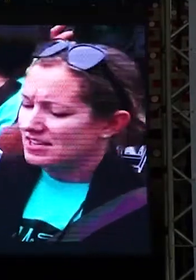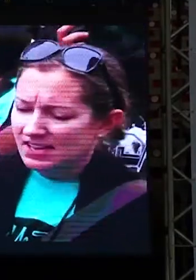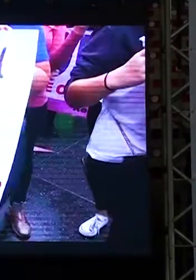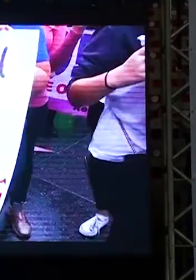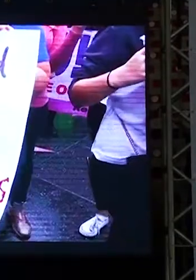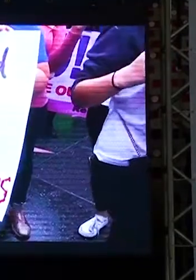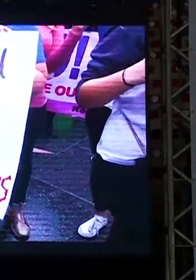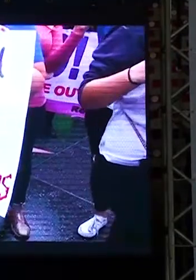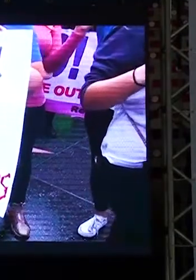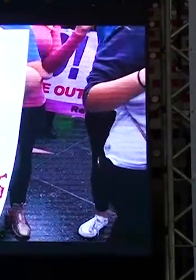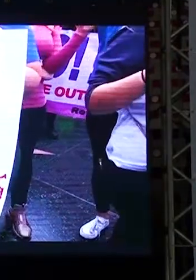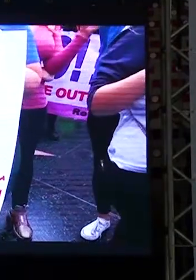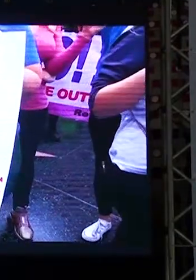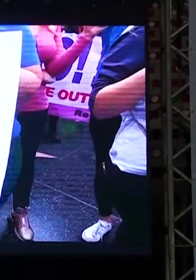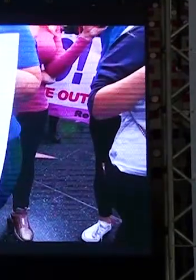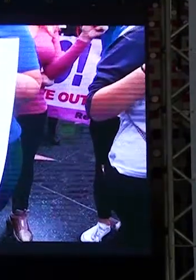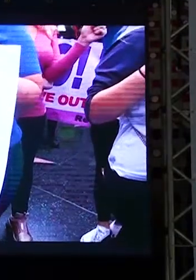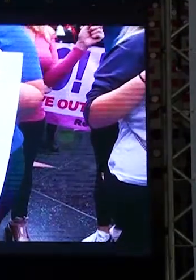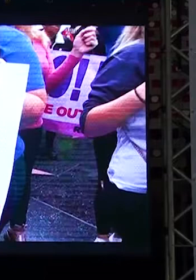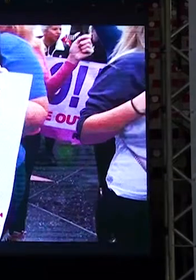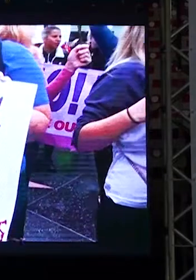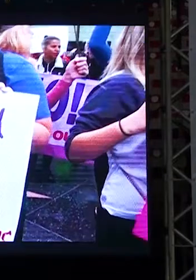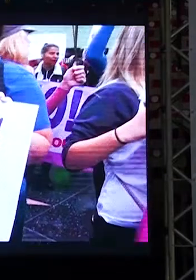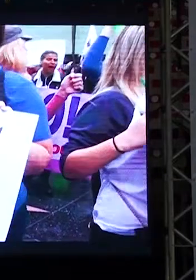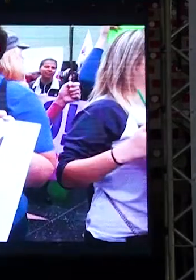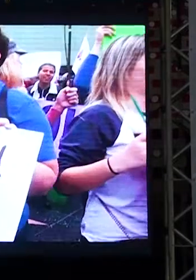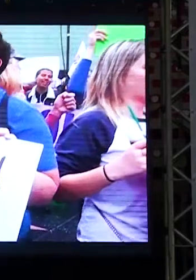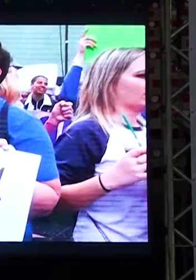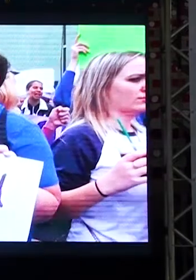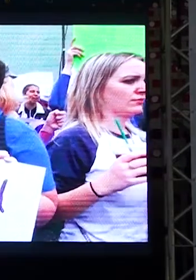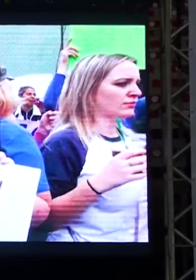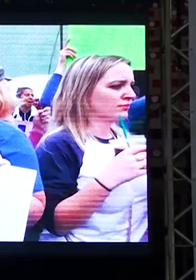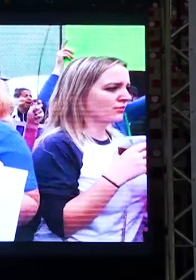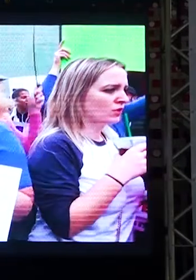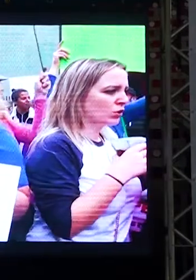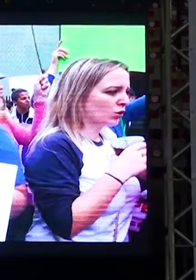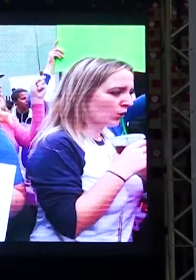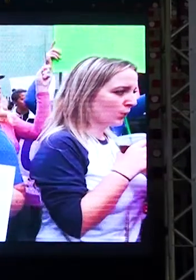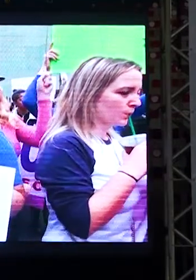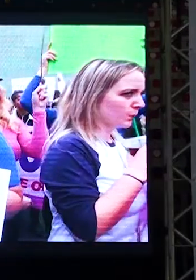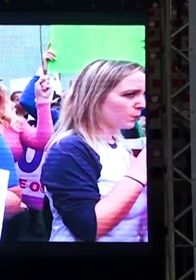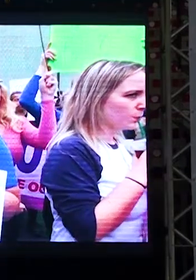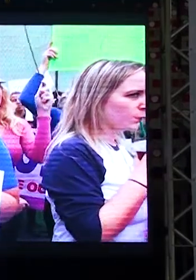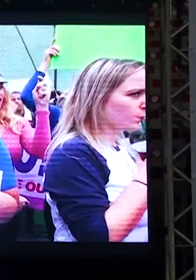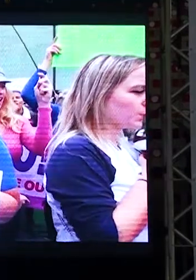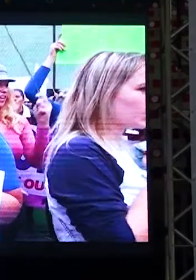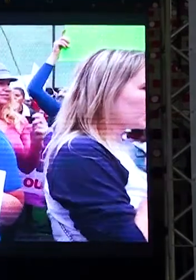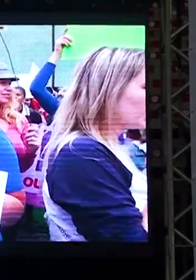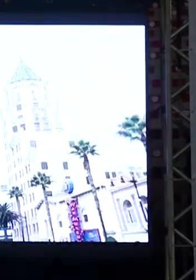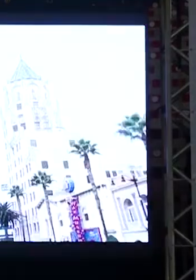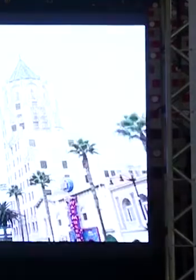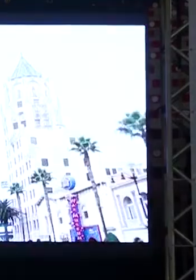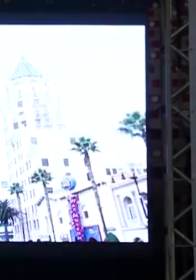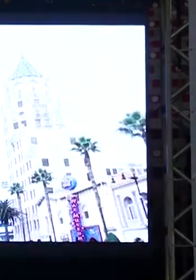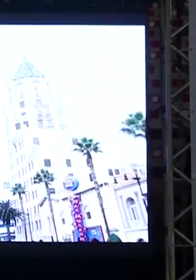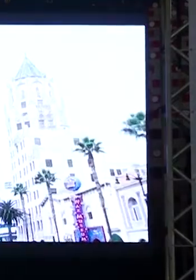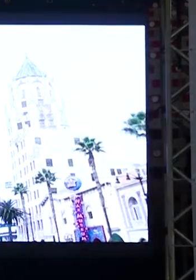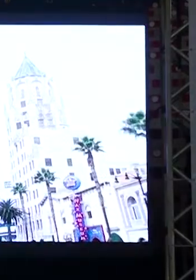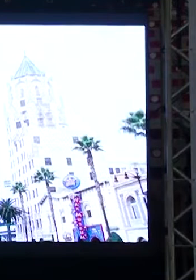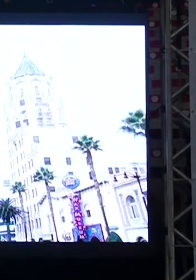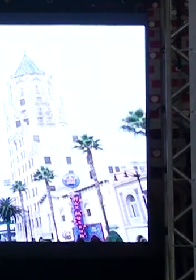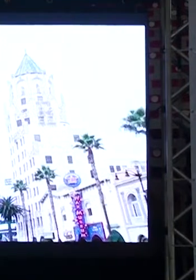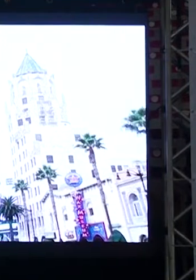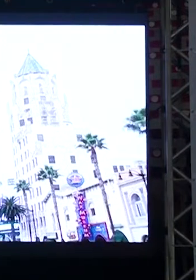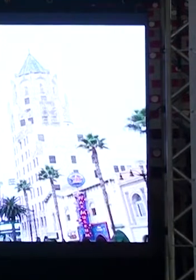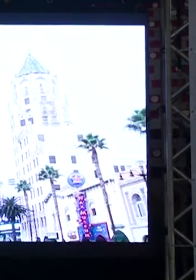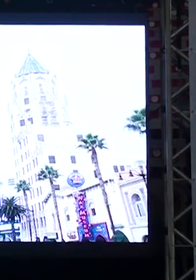partes do planeta revelando suas experiências na semana passada o comediante Louis C.K. se tornou a mais